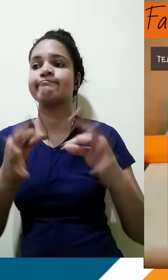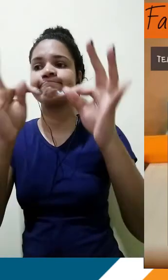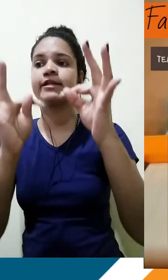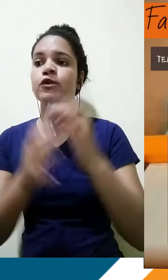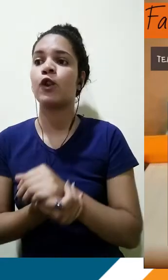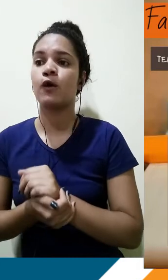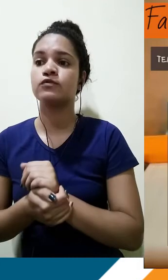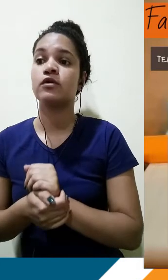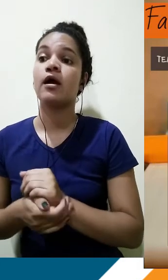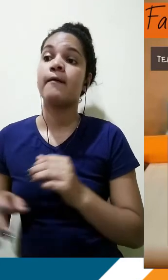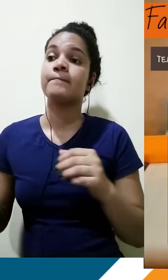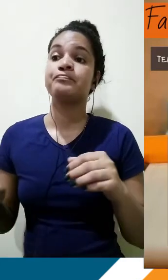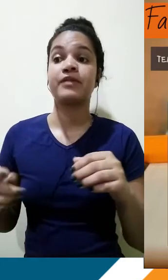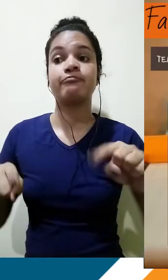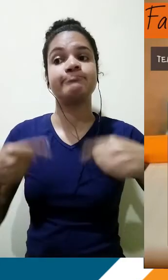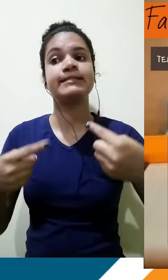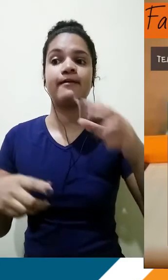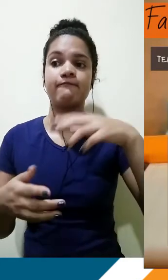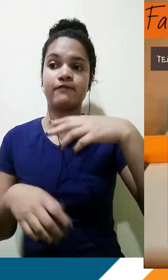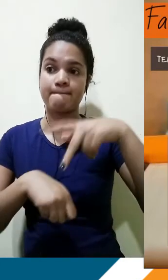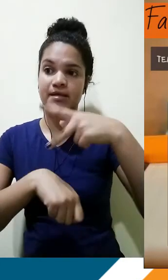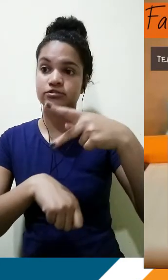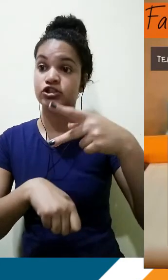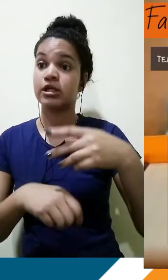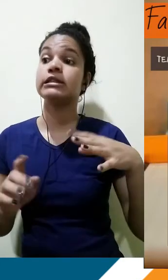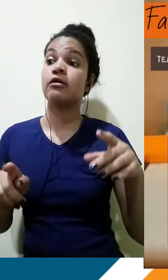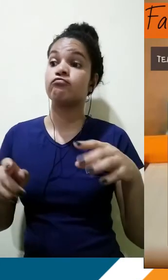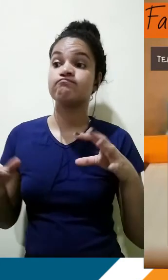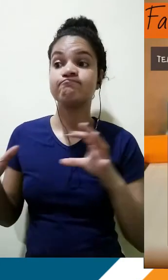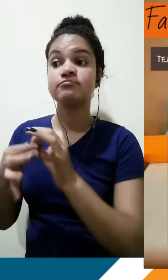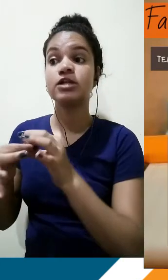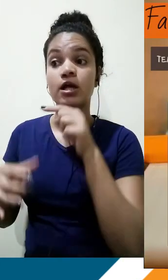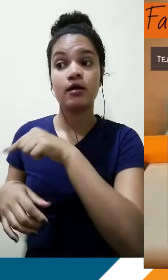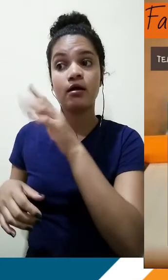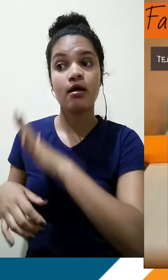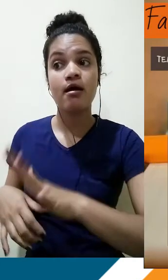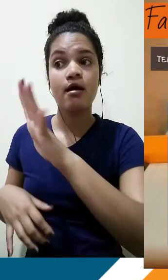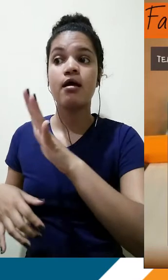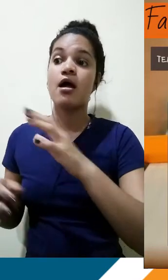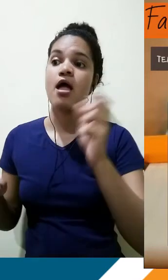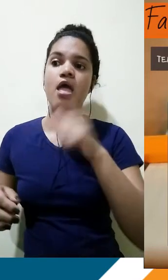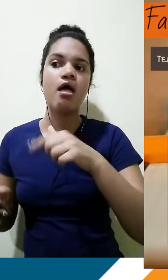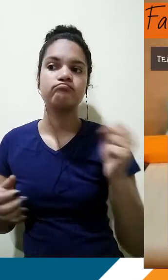analisar como a falta de acessibilidade digital e marginalização dos mais velhos à tecnologia fomenta um impasse.